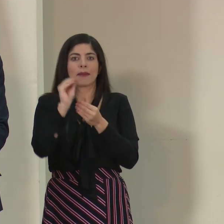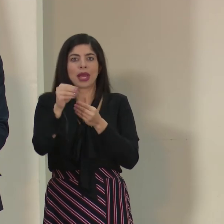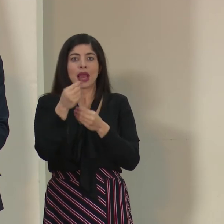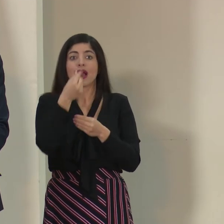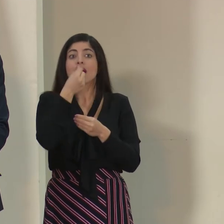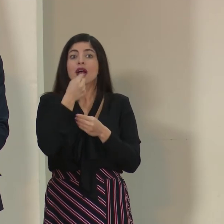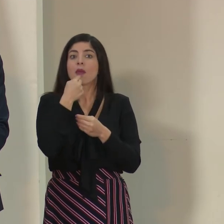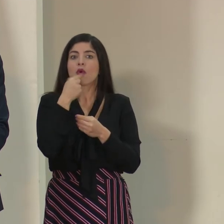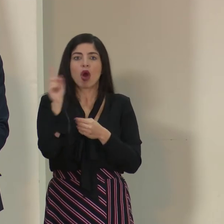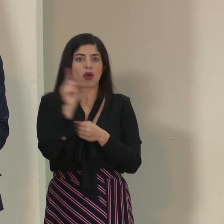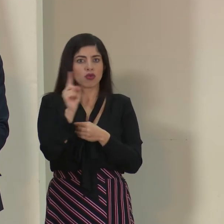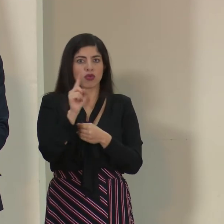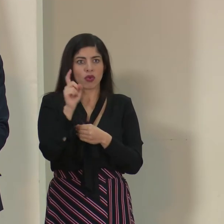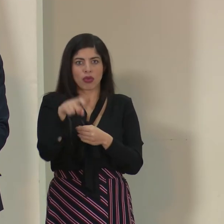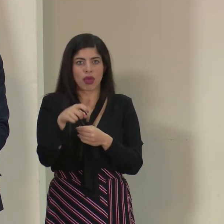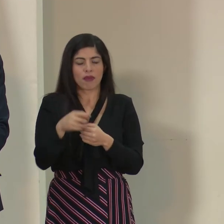transmisión.